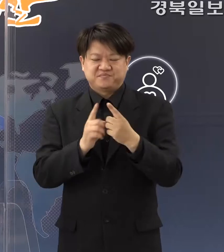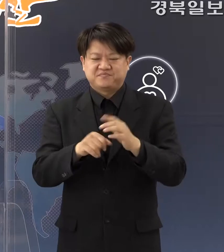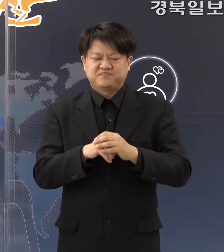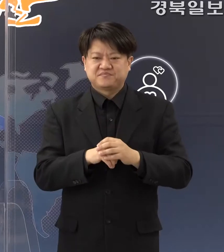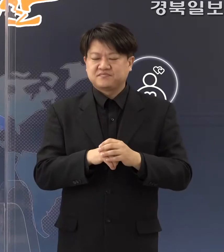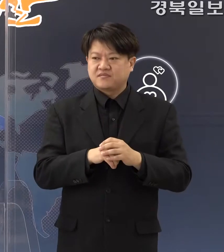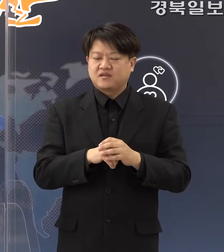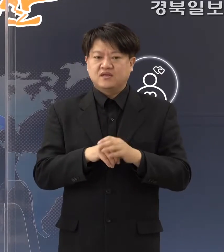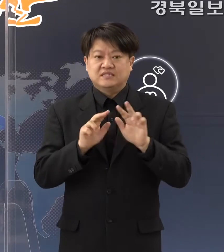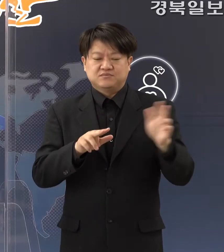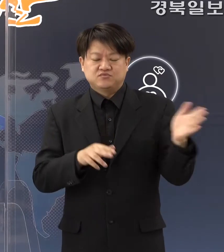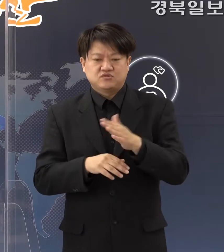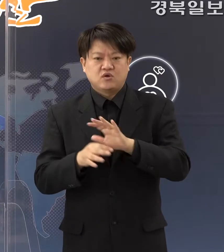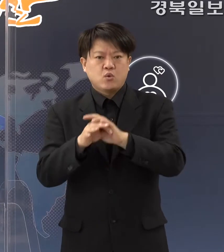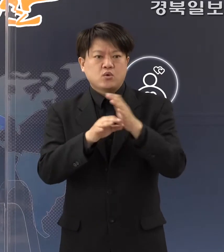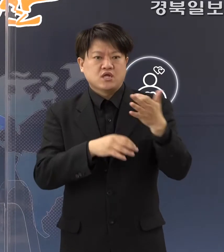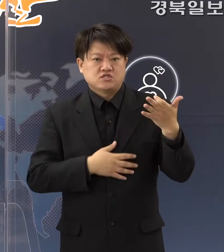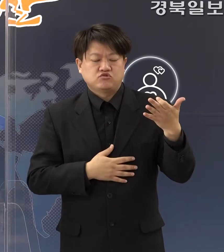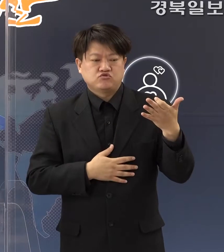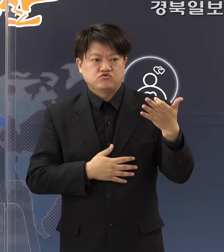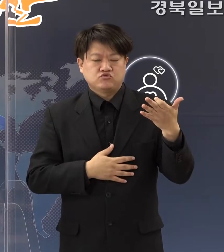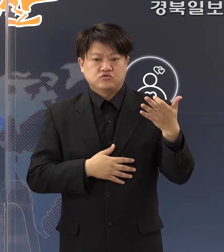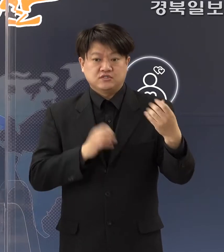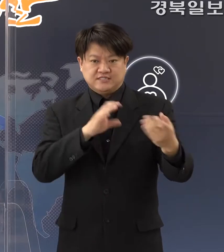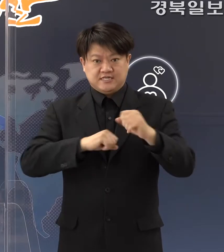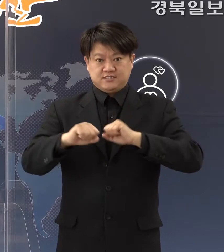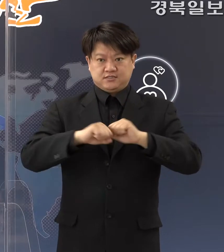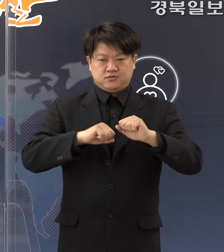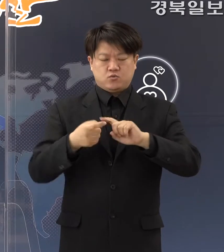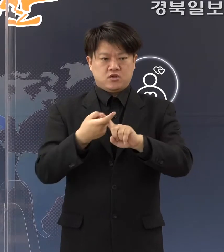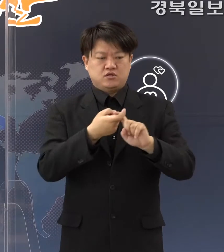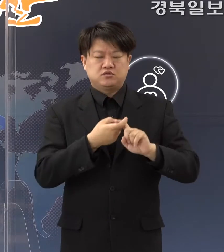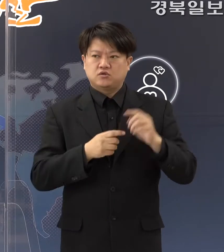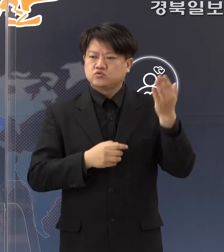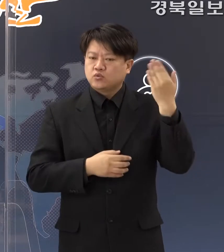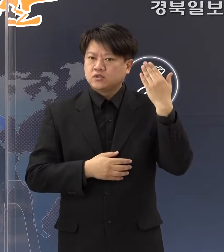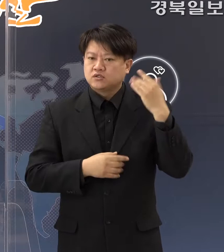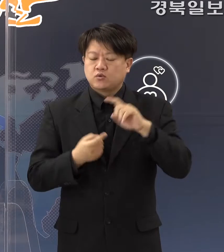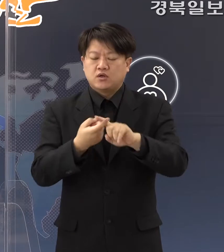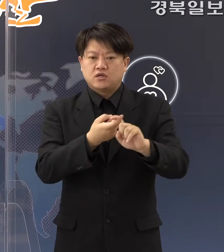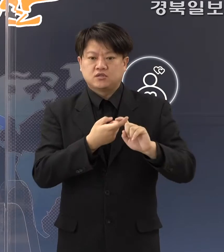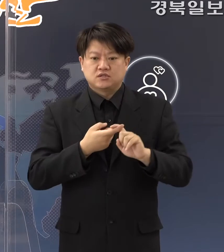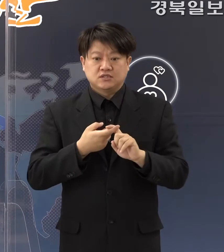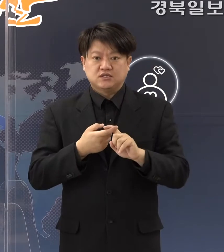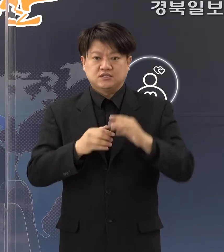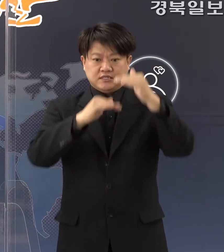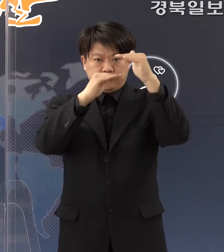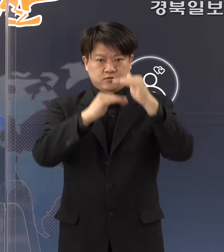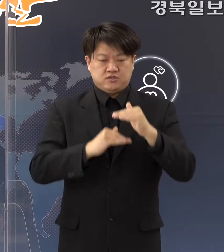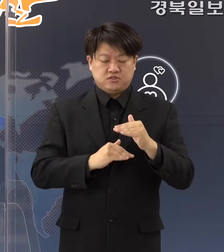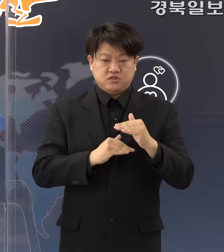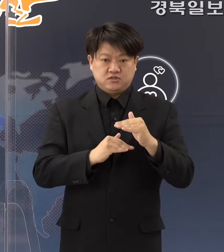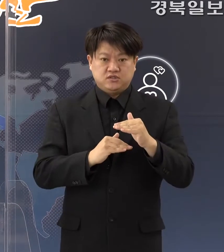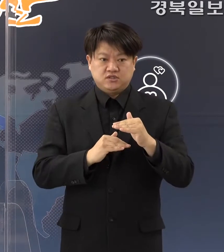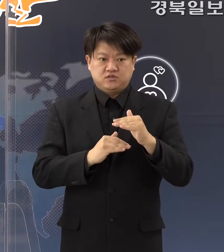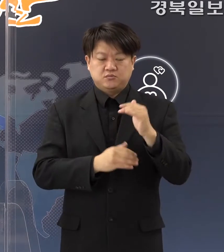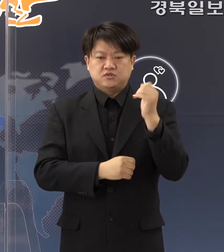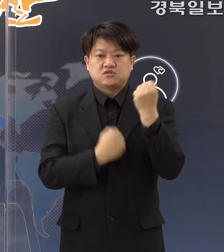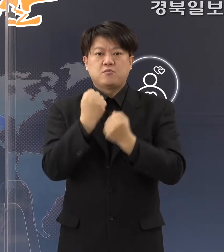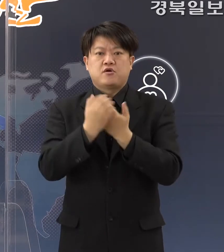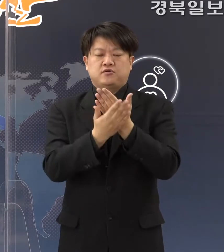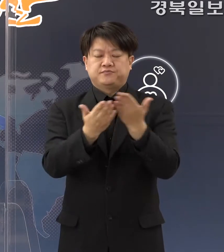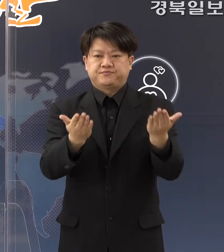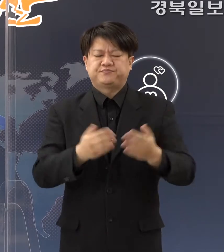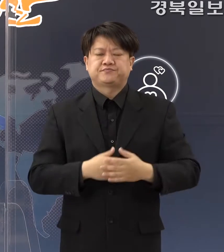지금부터 코로나19 대응해서 최근 관련된 사항에 대해서 저희들 브리핑을 드리겠습니다.